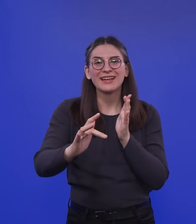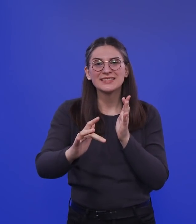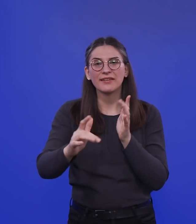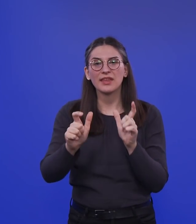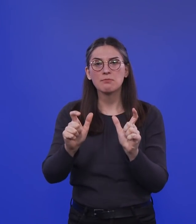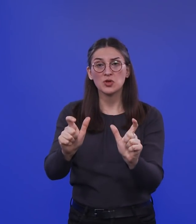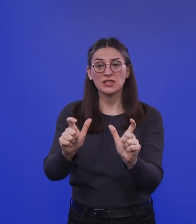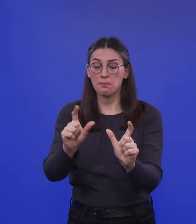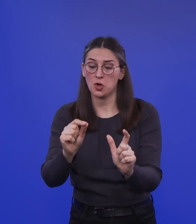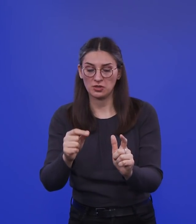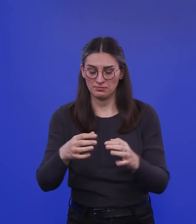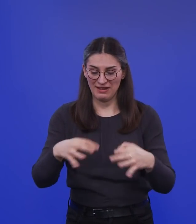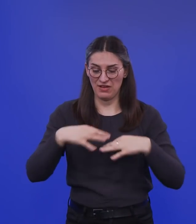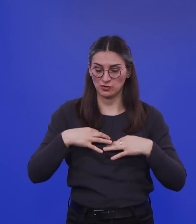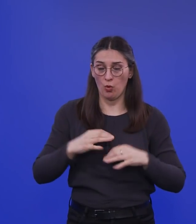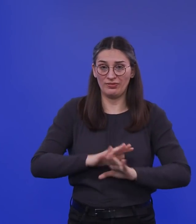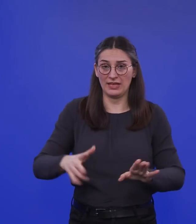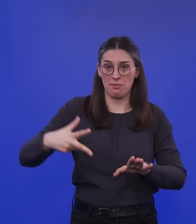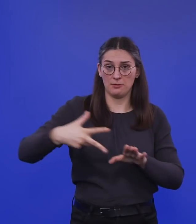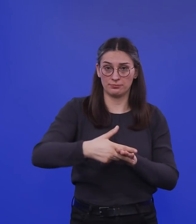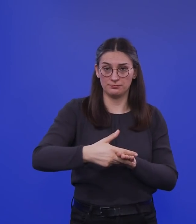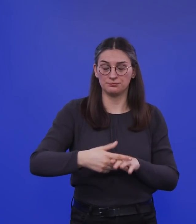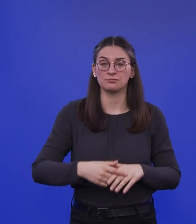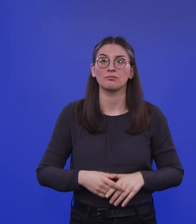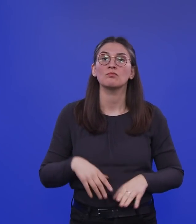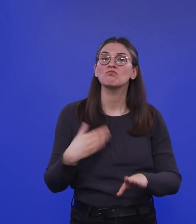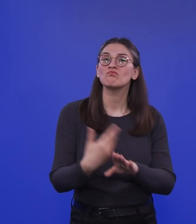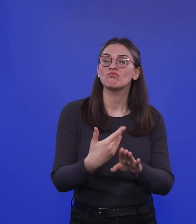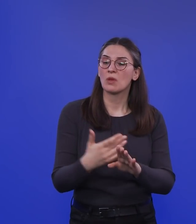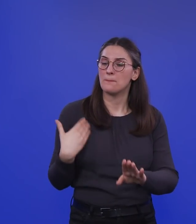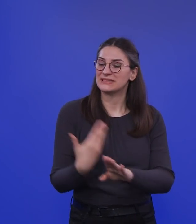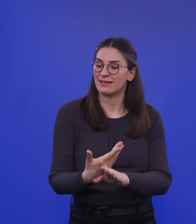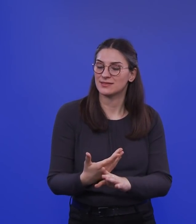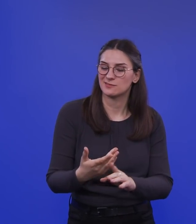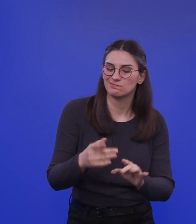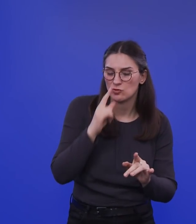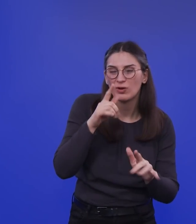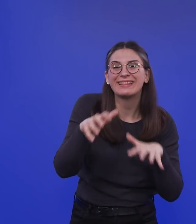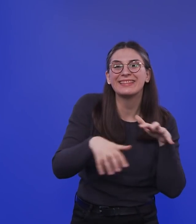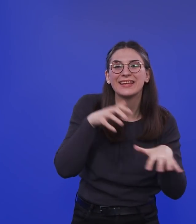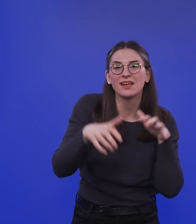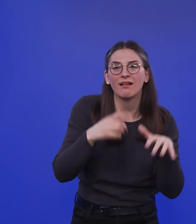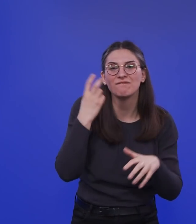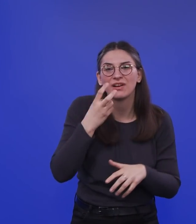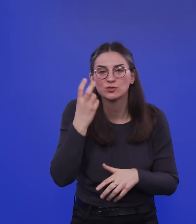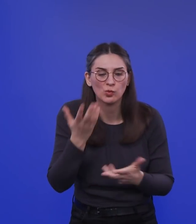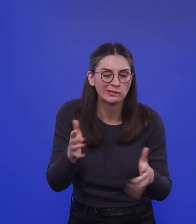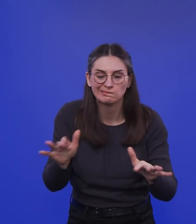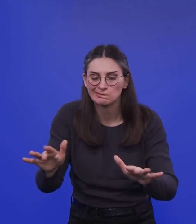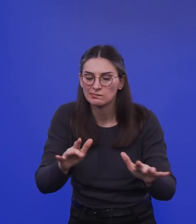Infektion mehr möglich. Und wir haben bisher für die Impfstoffe nur Daten aus Tierversuchen, aber noch keine konkreten Daten dazu,